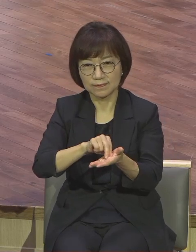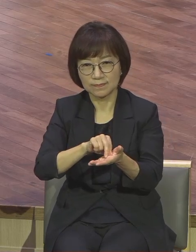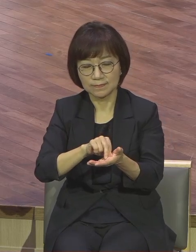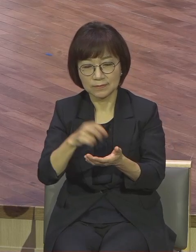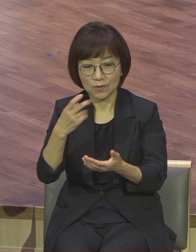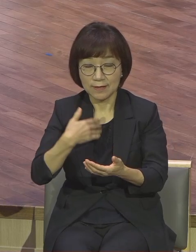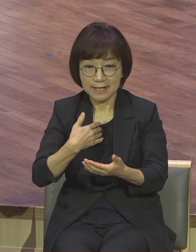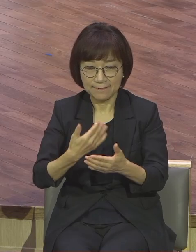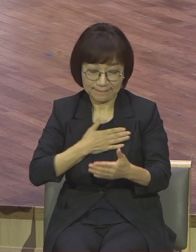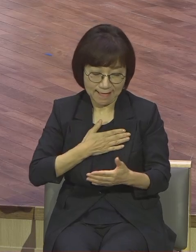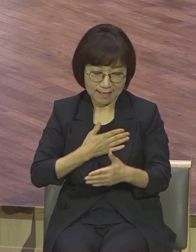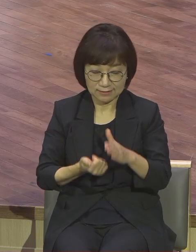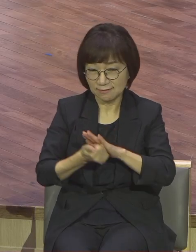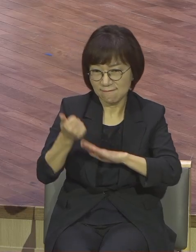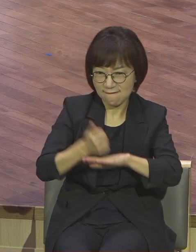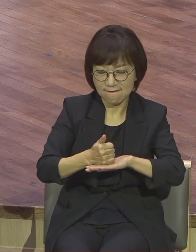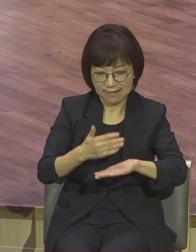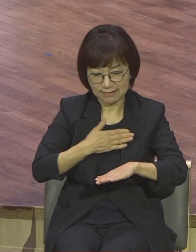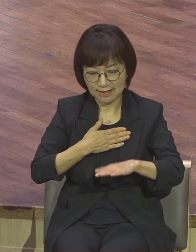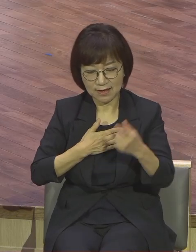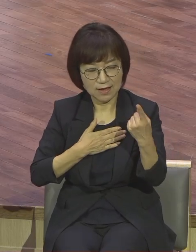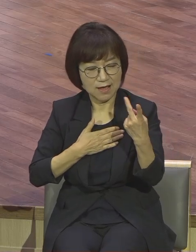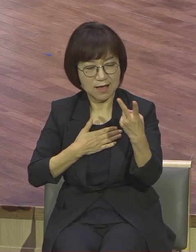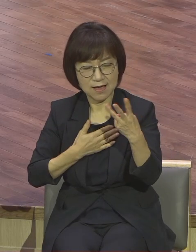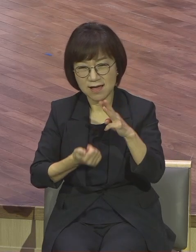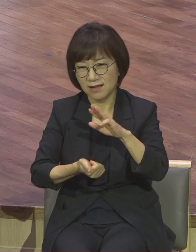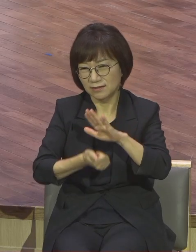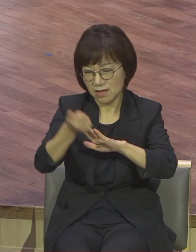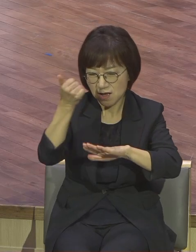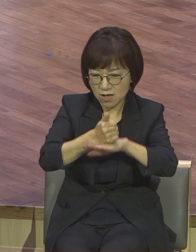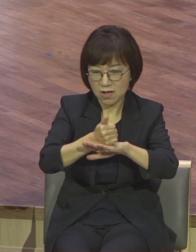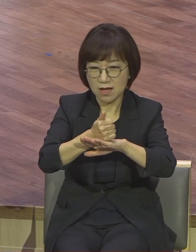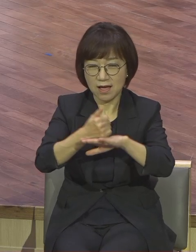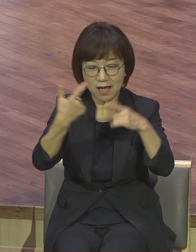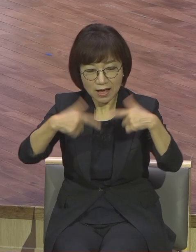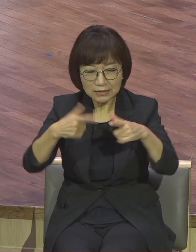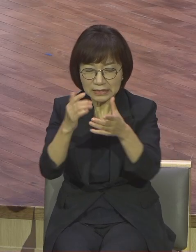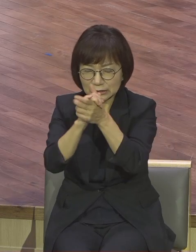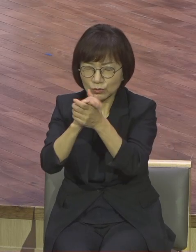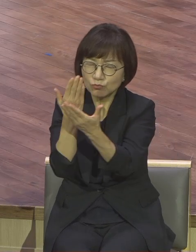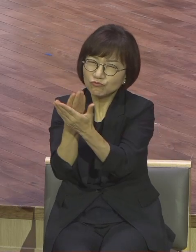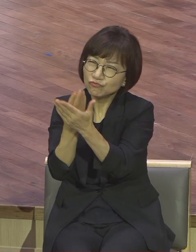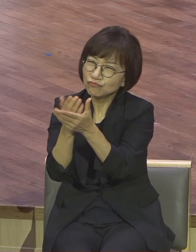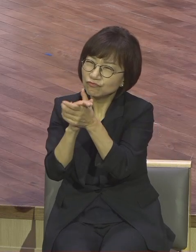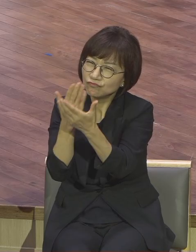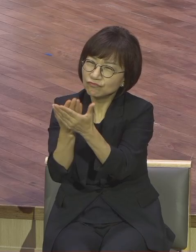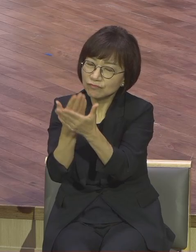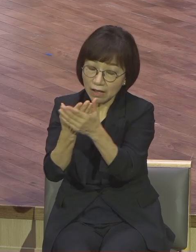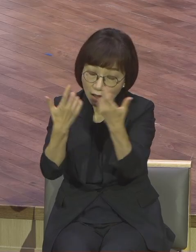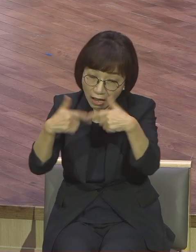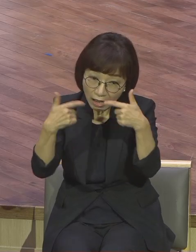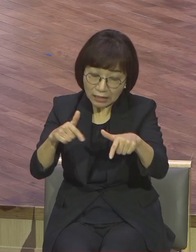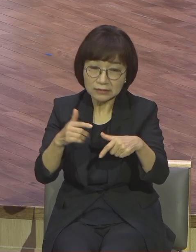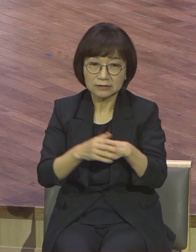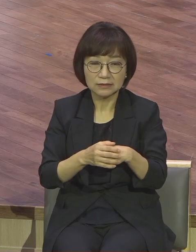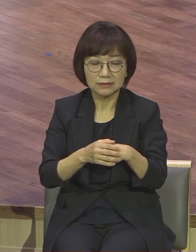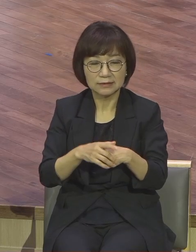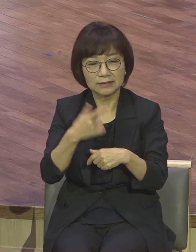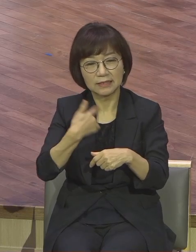너 나라고 하는 성공 이런 데 집중 이게 다 틀린 집중이란 말이에요 다